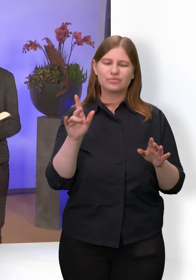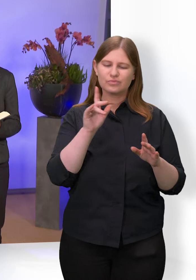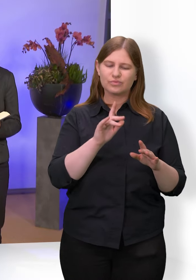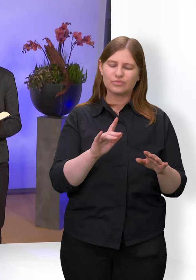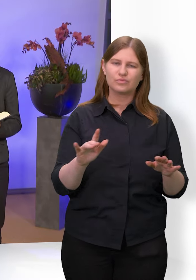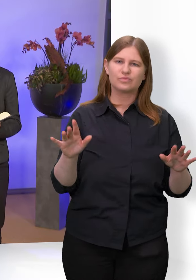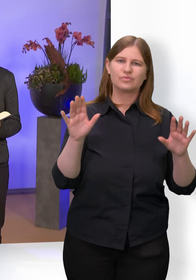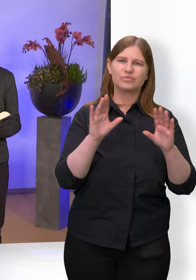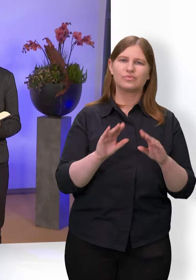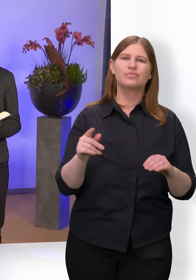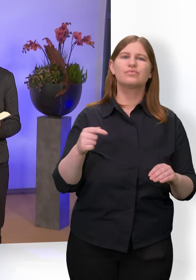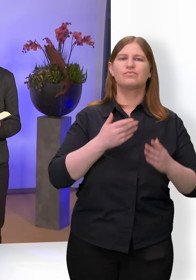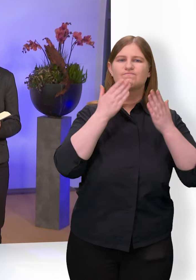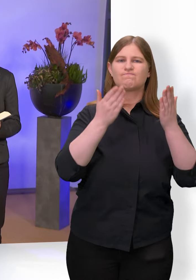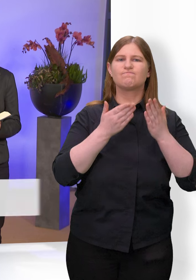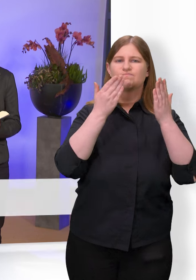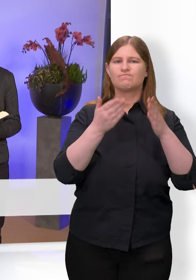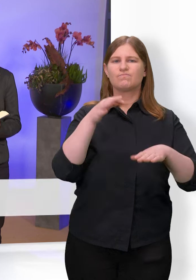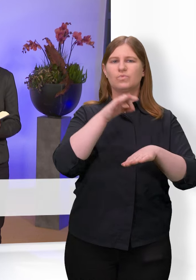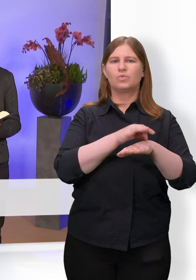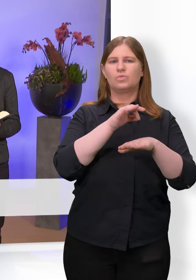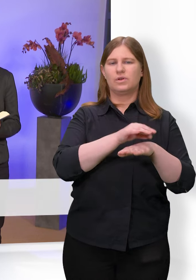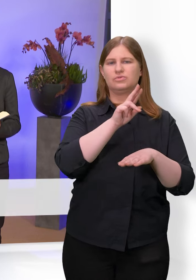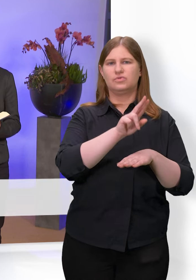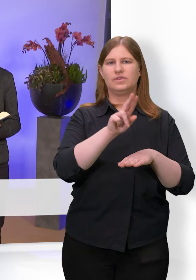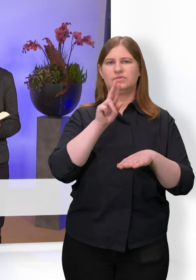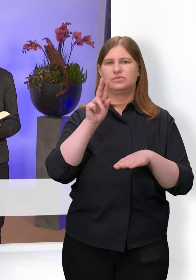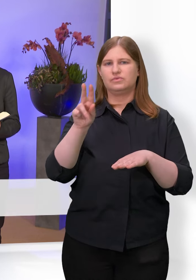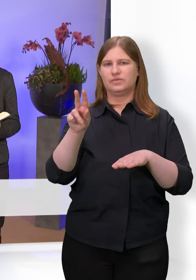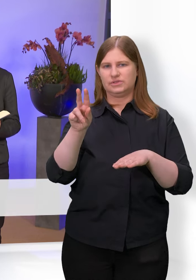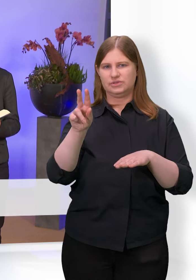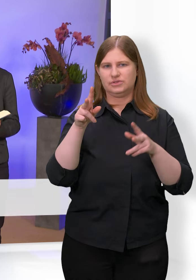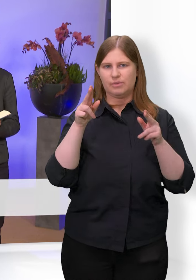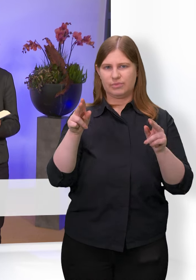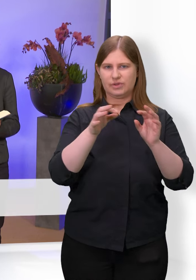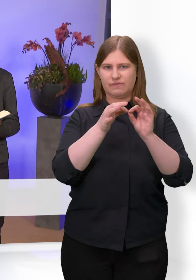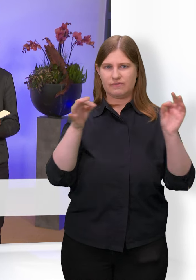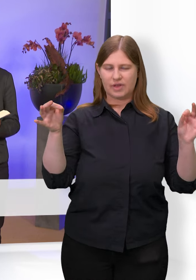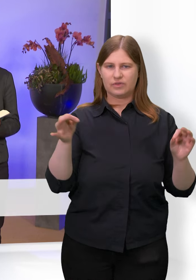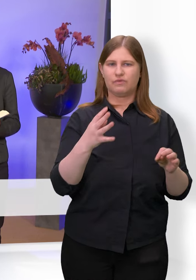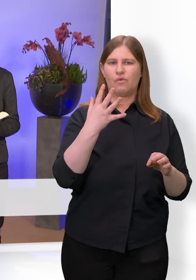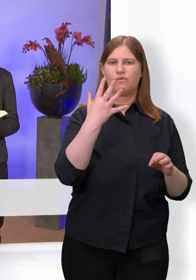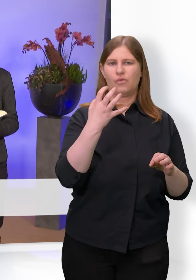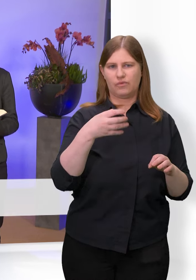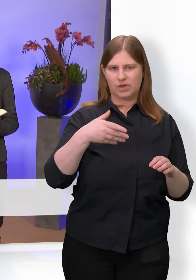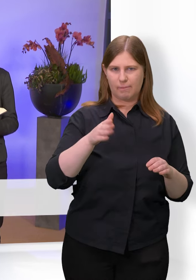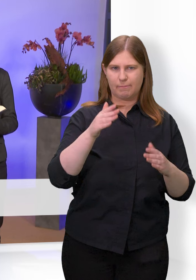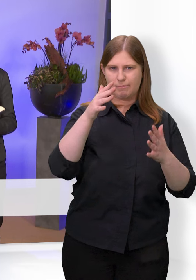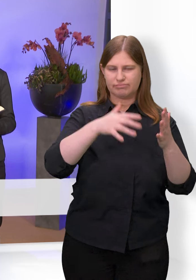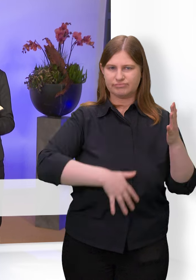Ich lese aus Lukas, 22, ab Vers 54, die Verleugnung des Petrus.